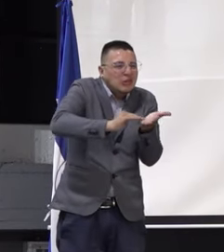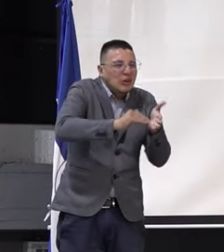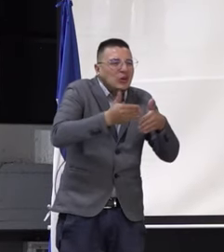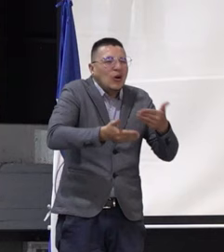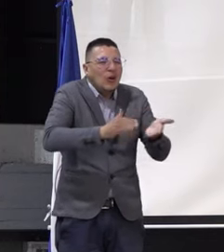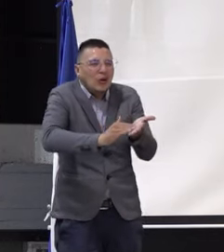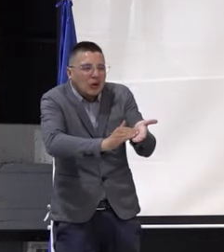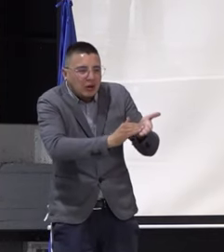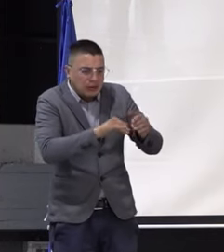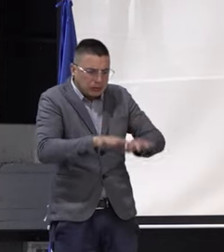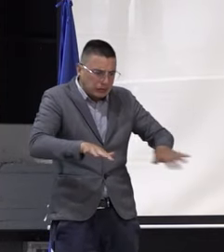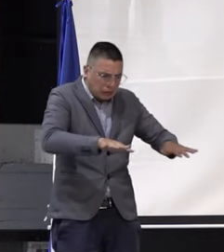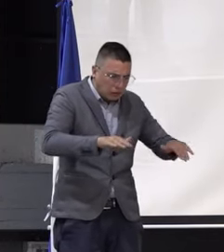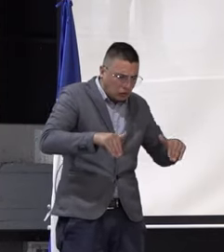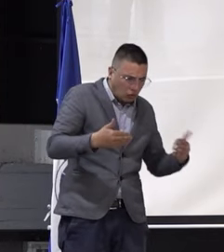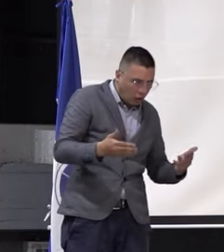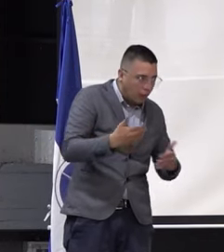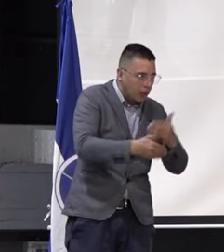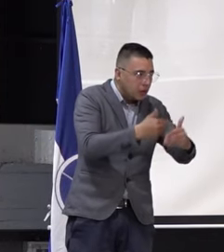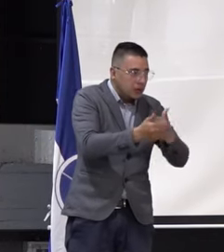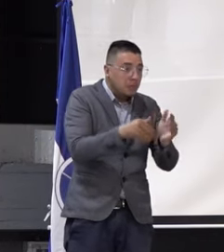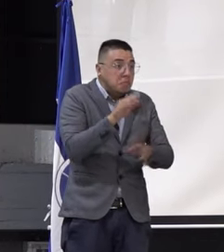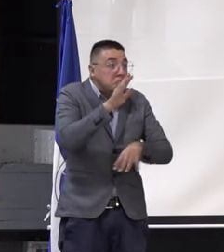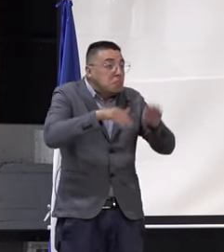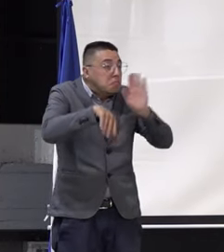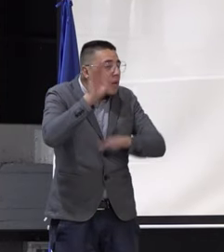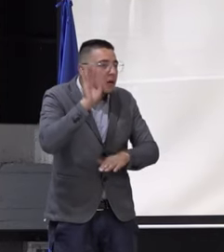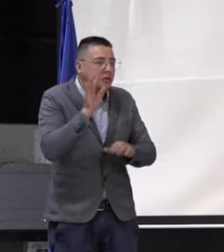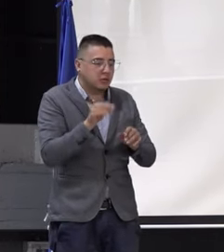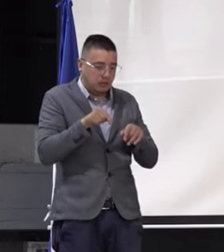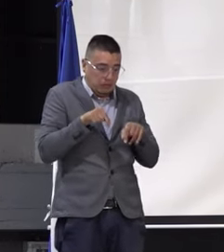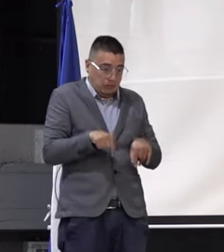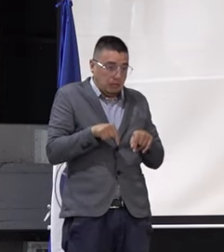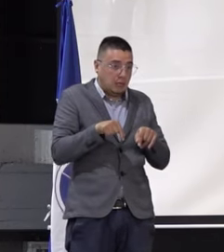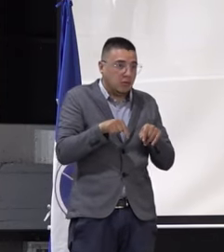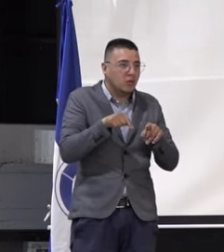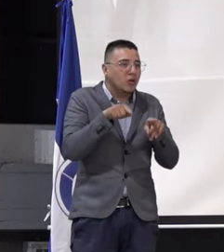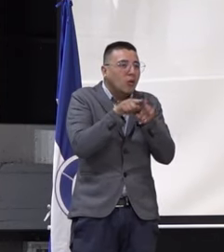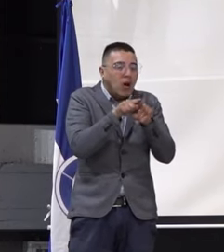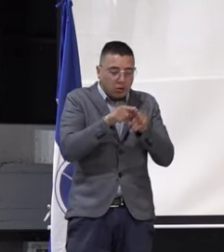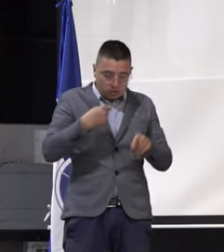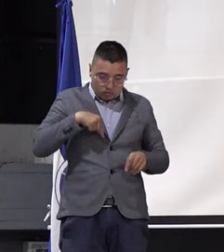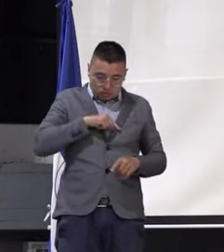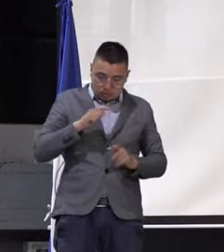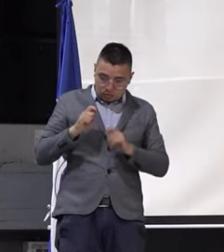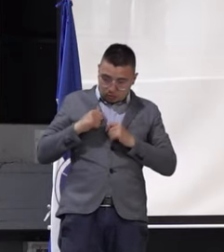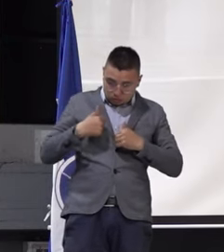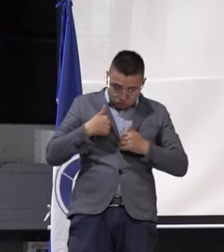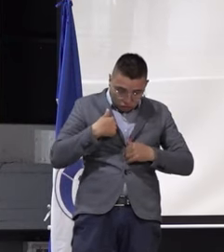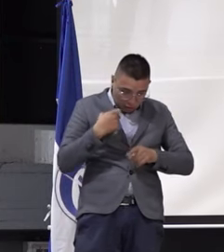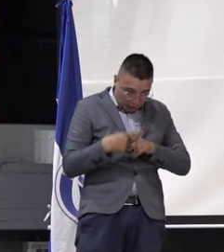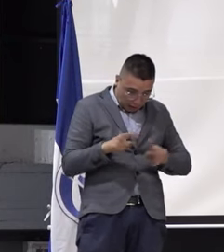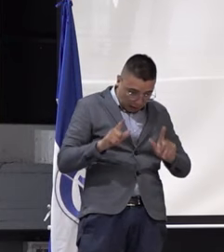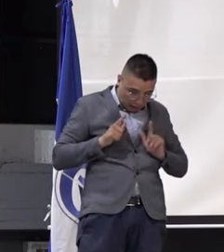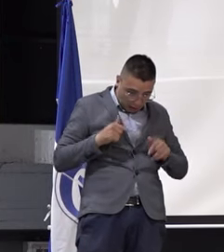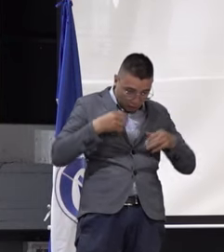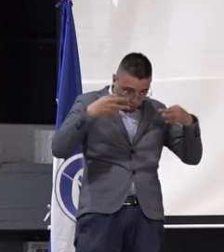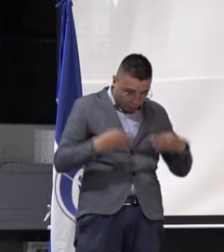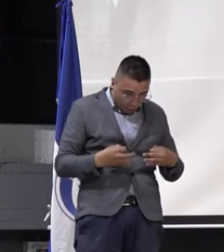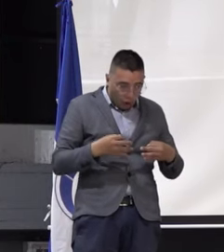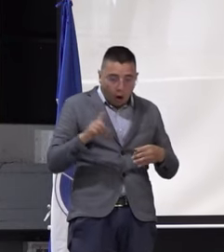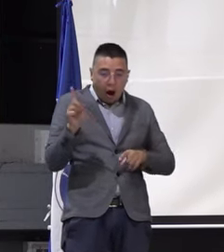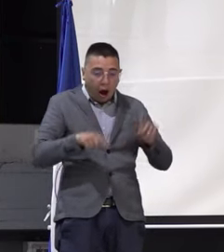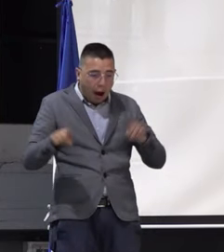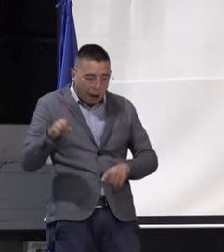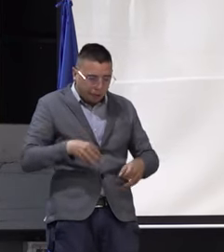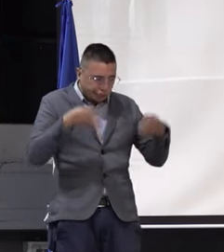está haciendo, cómo son los espacios, y más que todo, qué espacios se van a habilitar para que nosotros, como egresados, tanto en procesos formales como no formales,